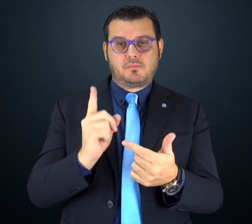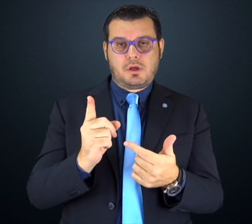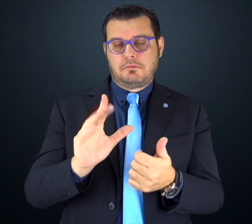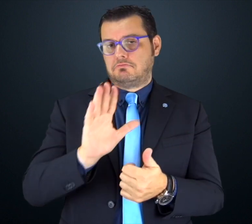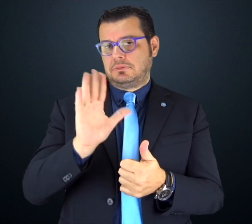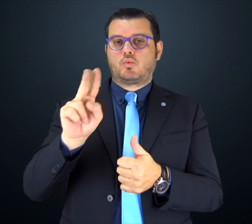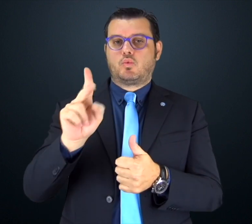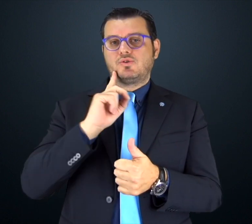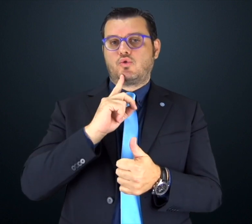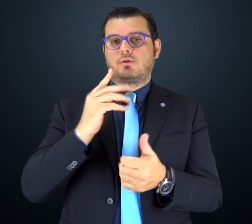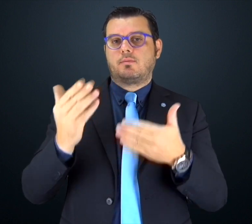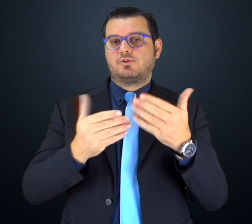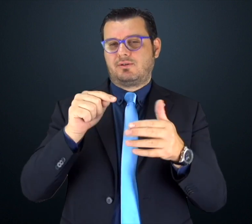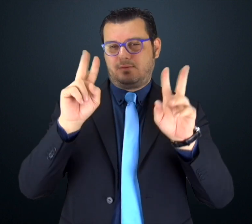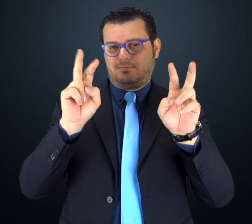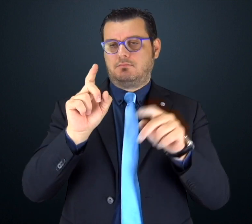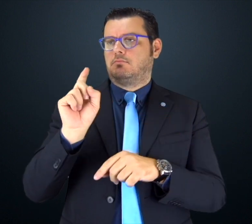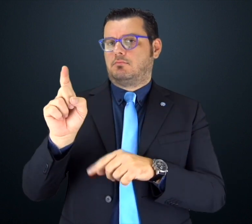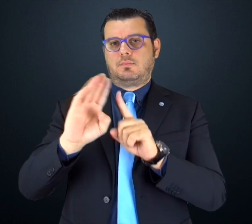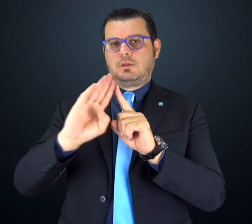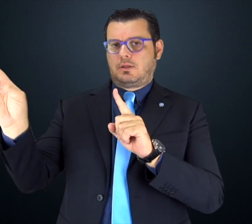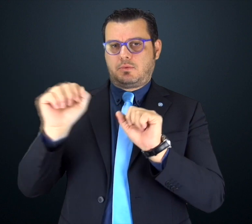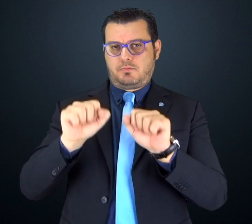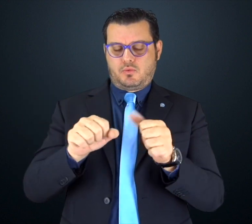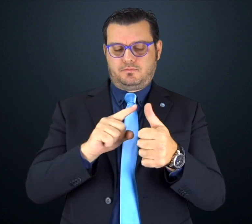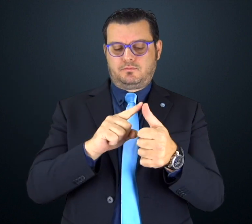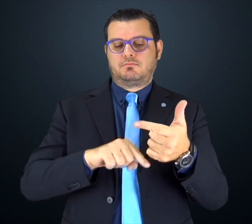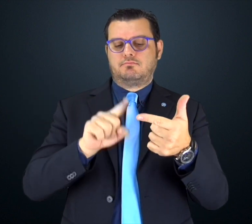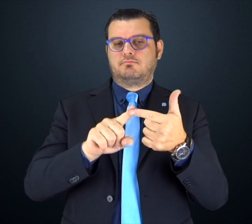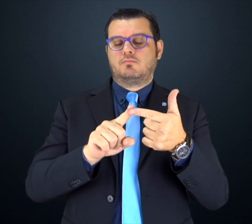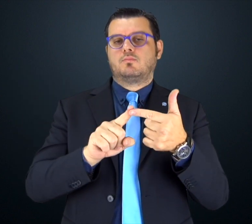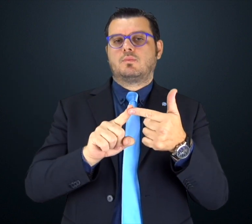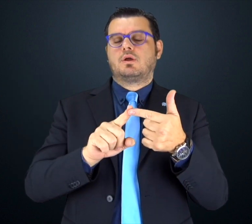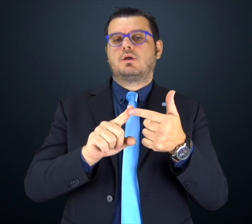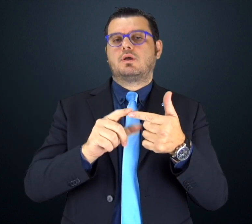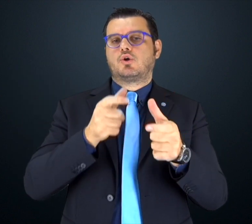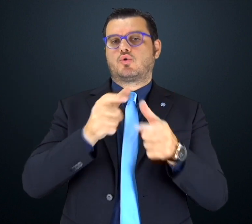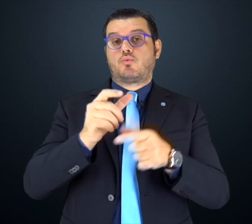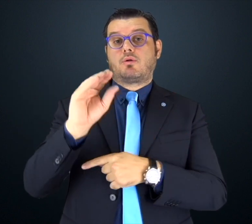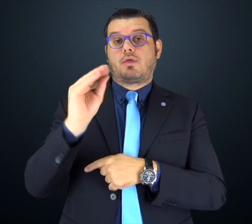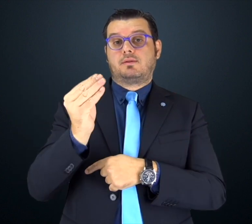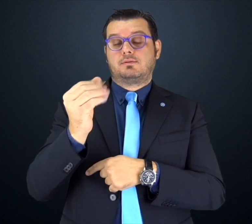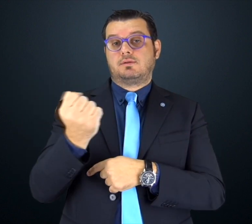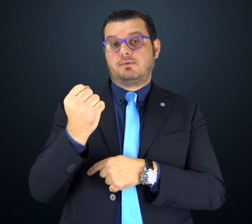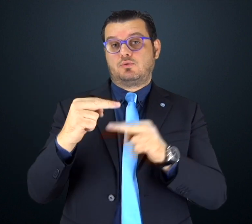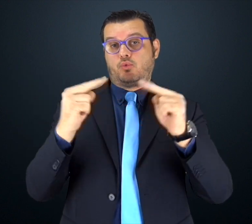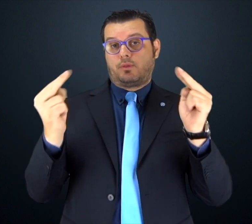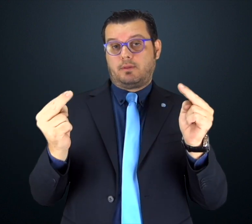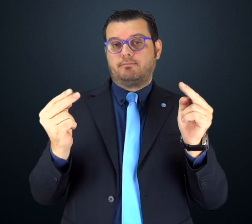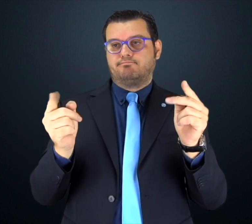e allo sportello telematico, una pagina che raccoglie link